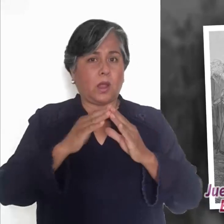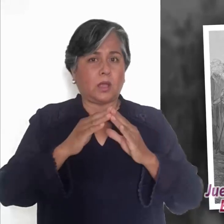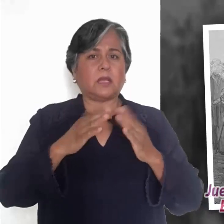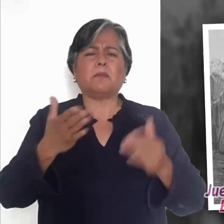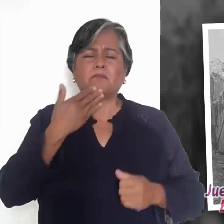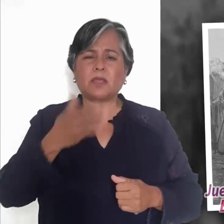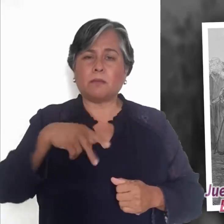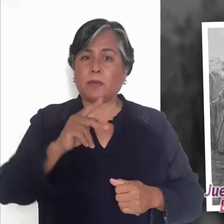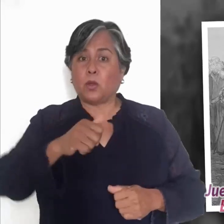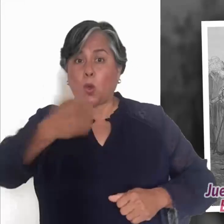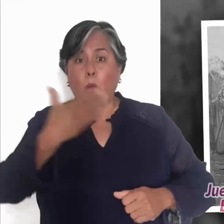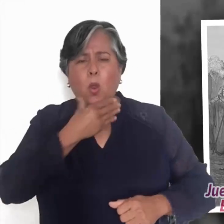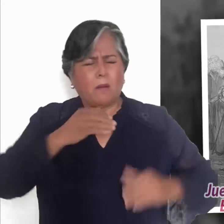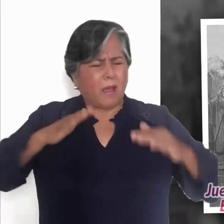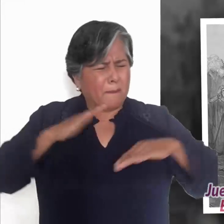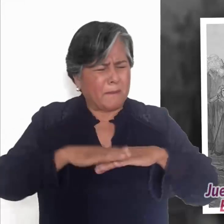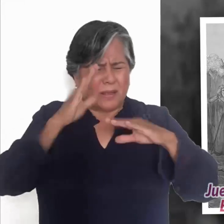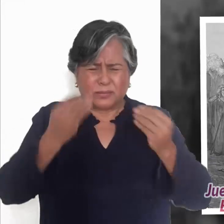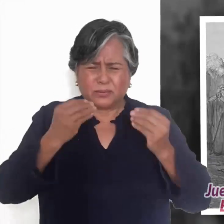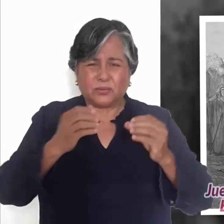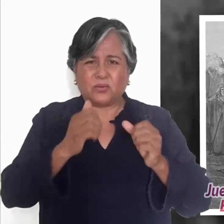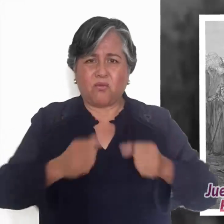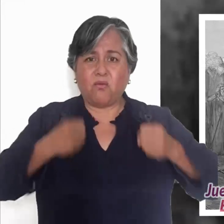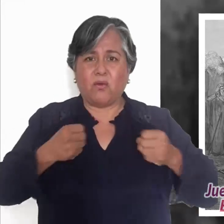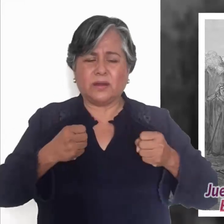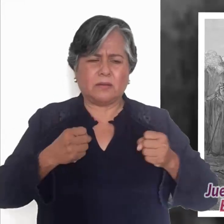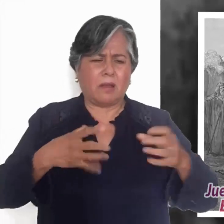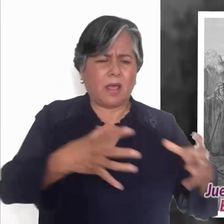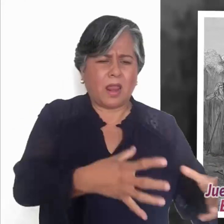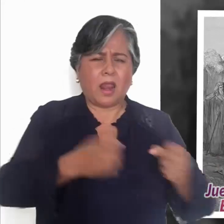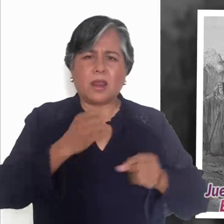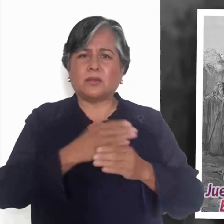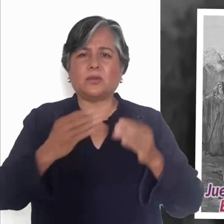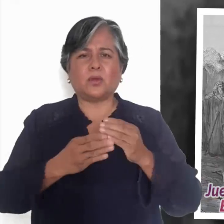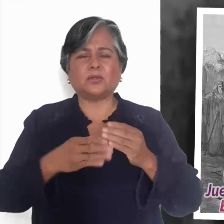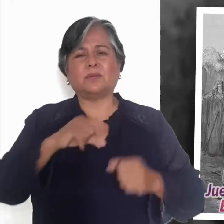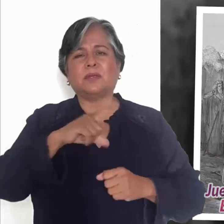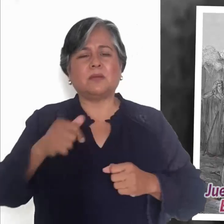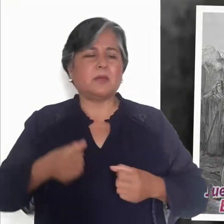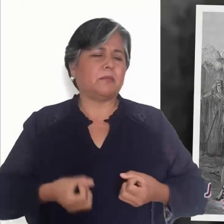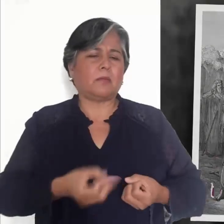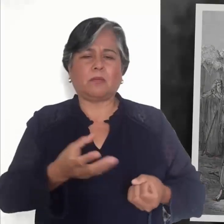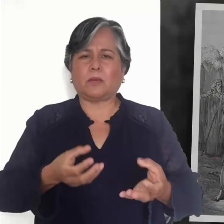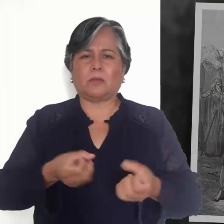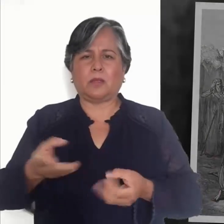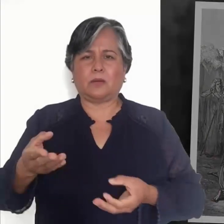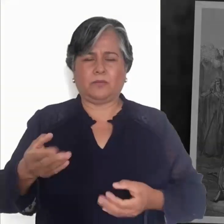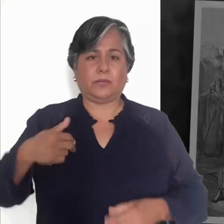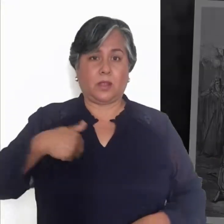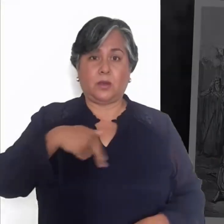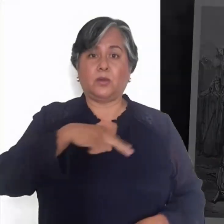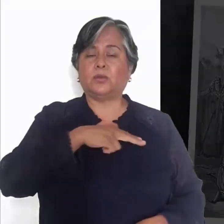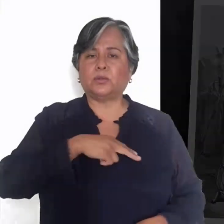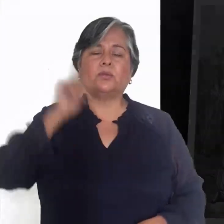quita las armas en que confiaba y después dispone de sus bienes. El que no está conmigo está contra mí,